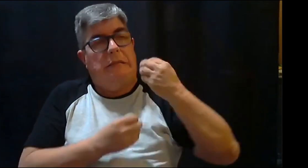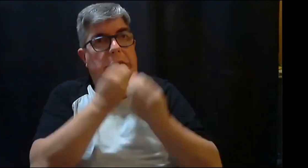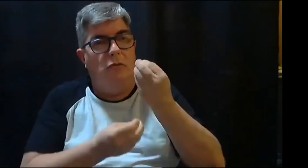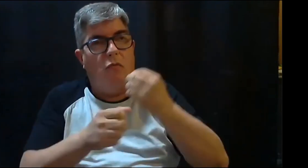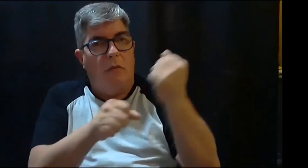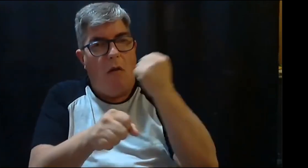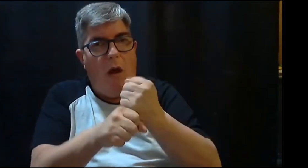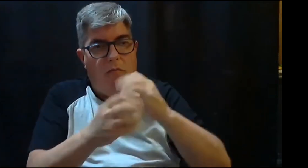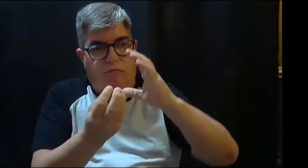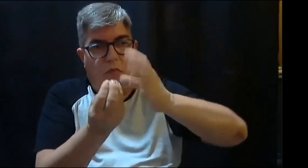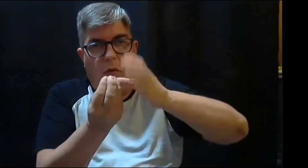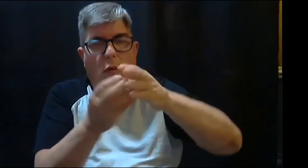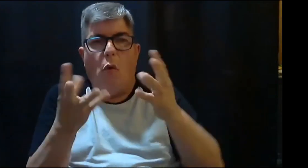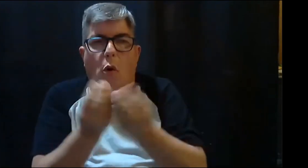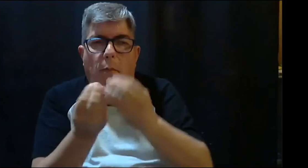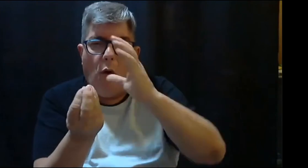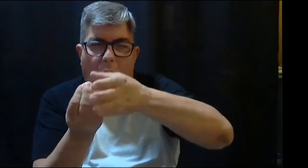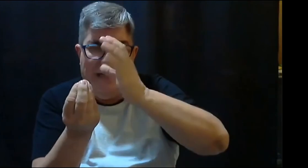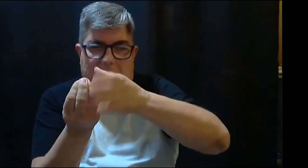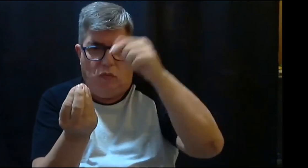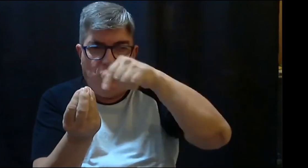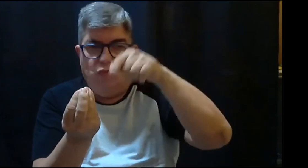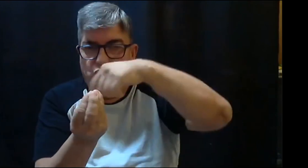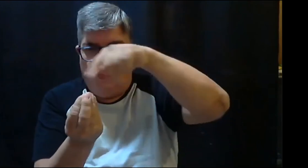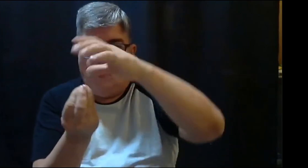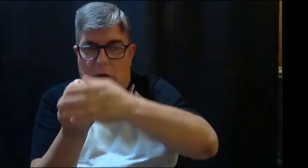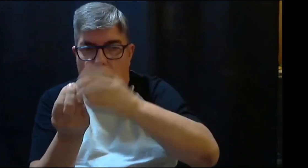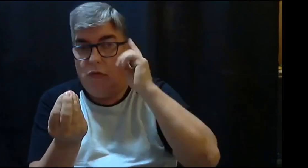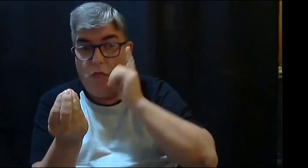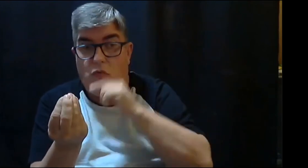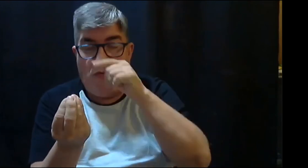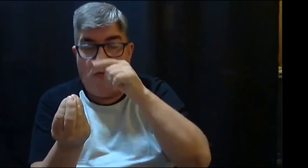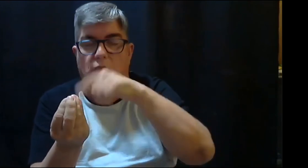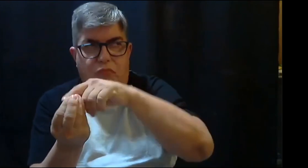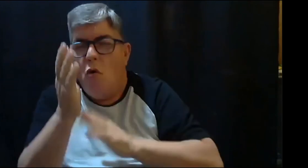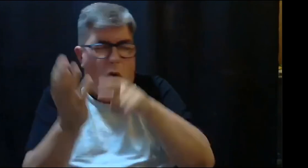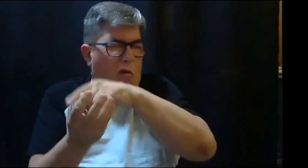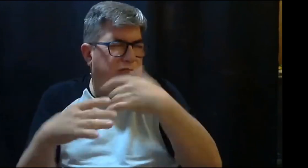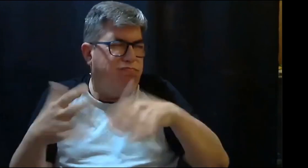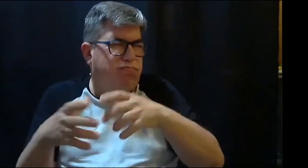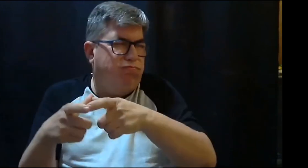sabemos que desde anteriormente se ha venido trabajando en el colectivo sordo, que va a permitir